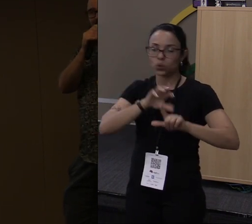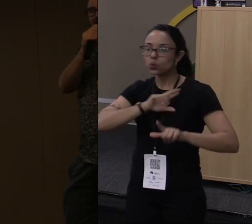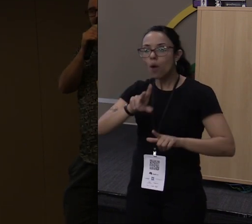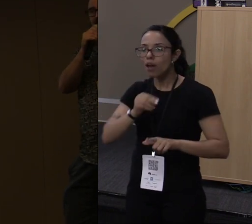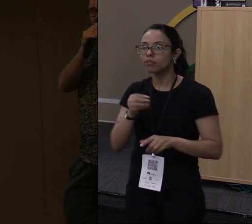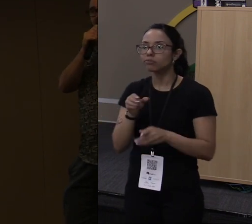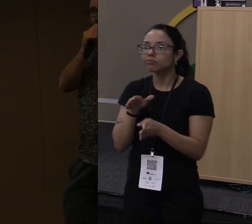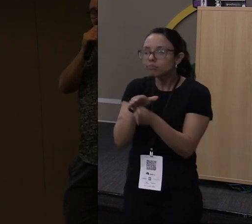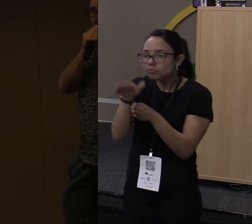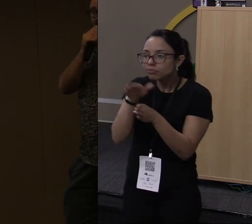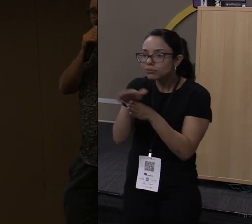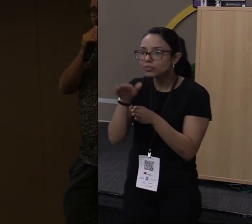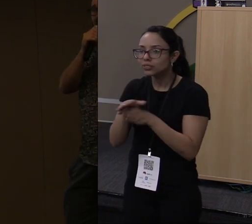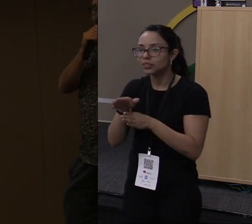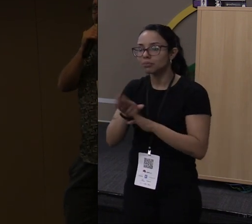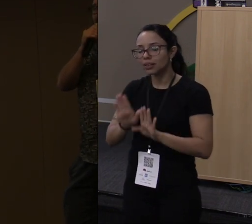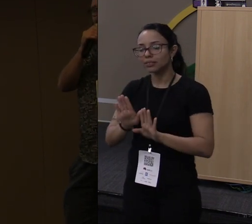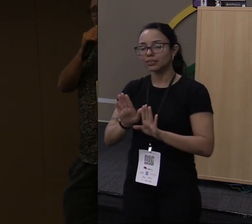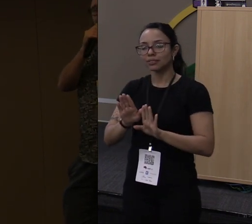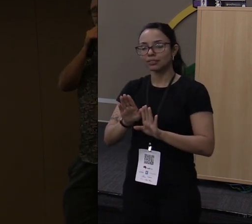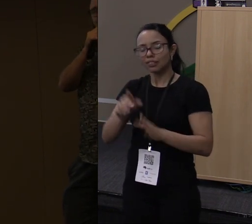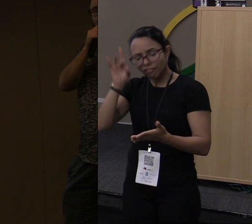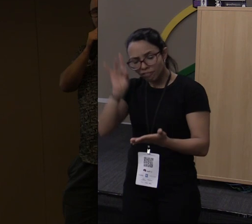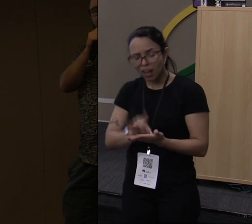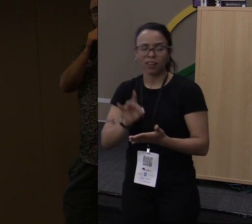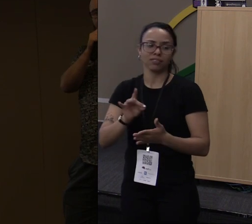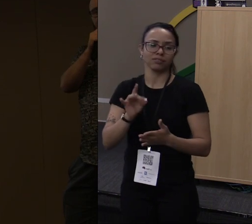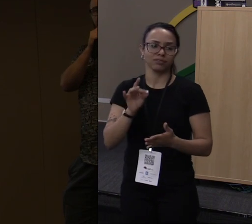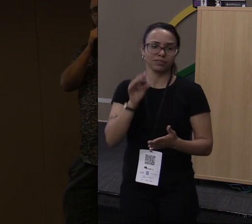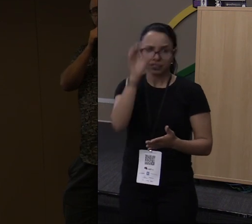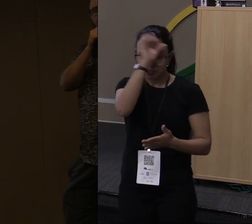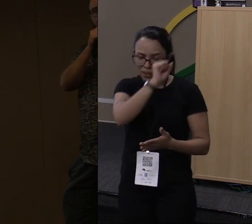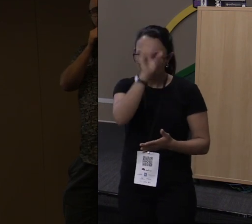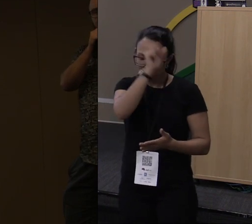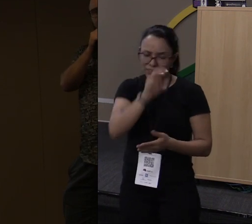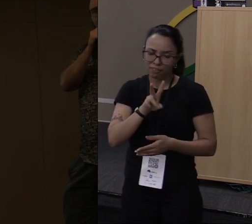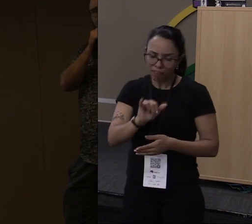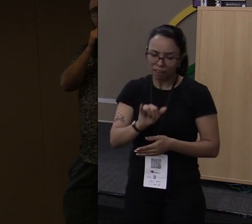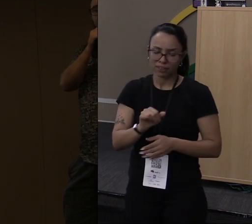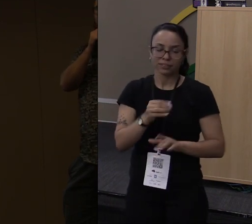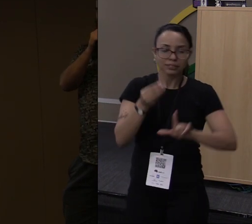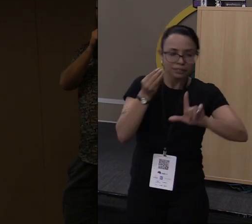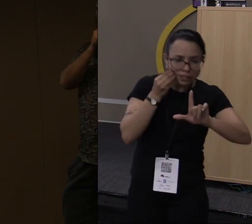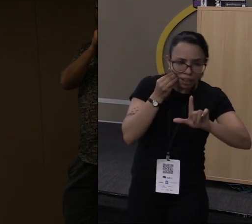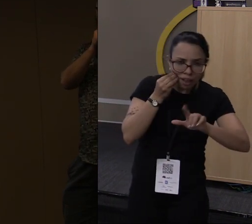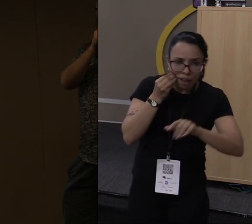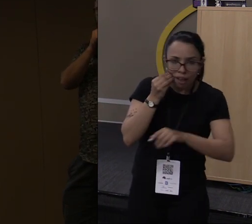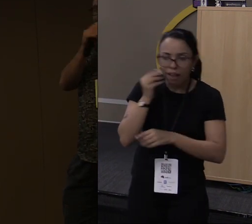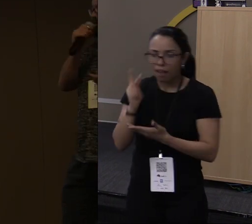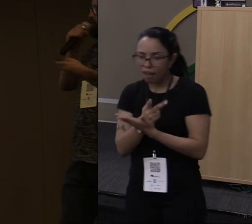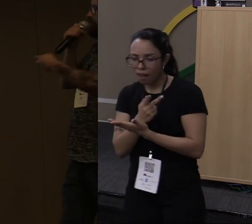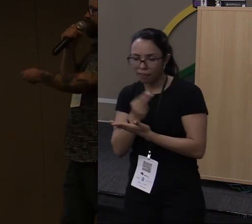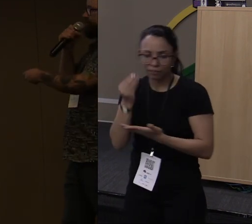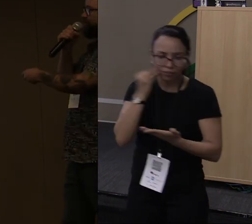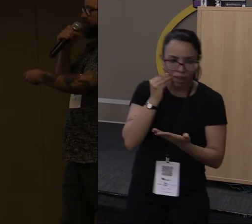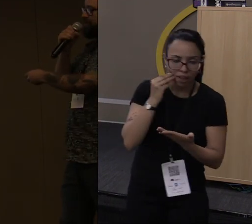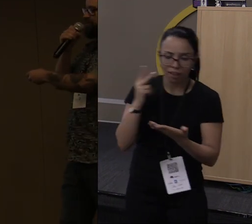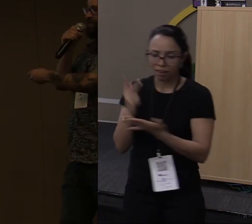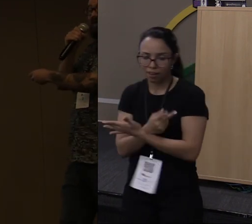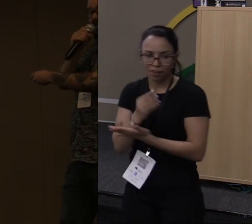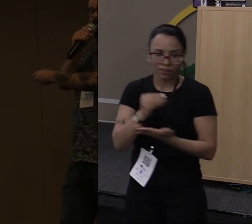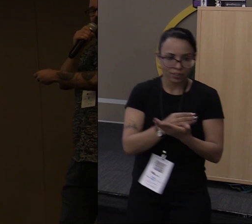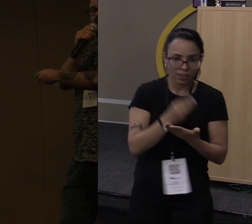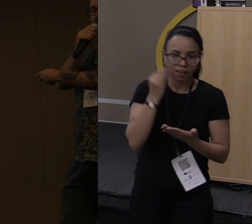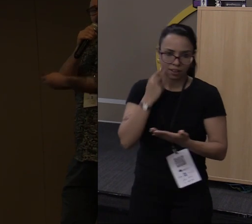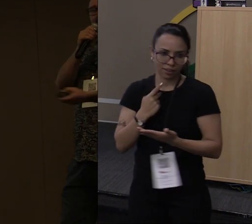Mas é fato que o método de tentativa e erro vai ajudar você a aprender a programar melhor, não só em Rust. Mas a partir do momento que você aprender